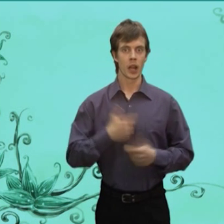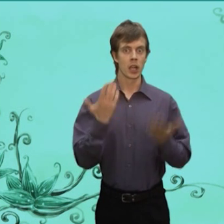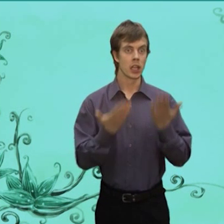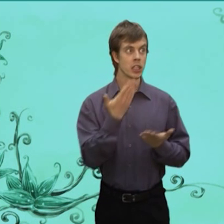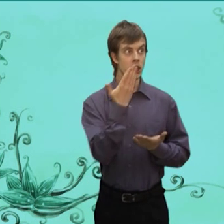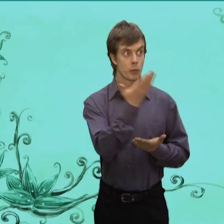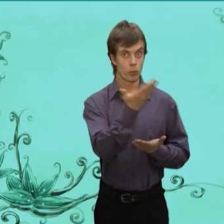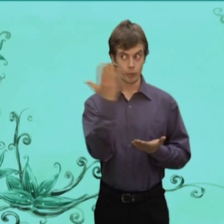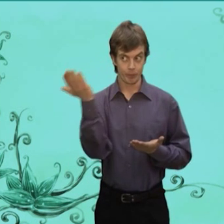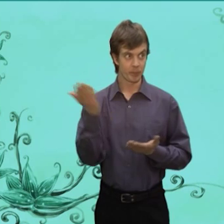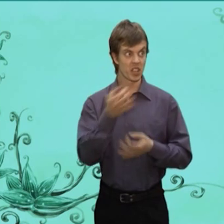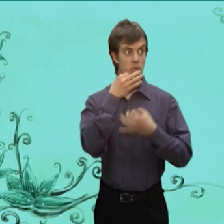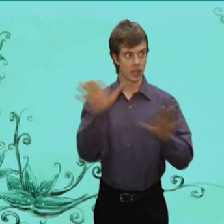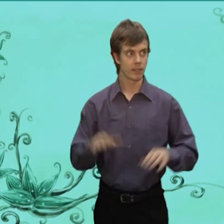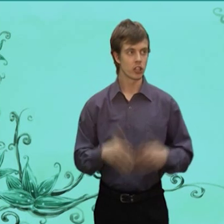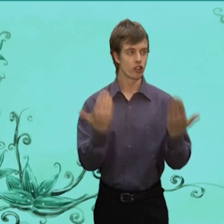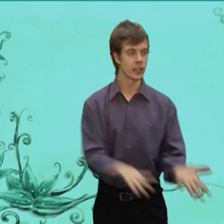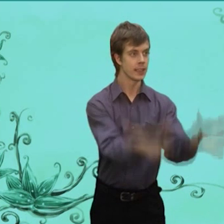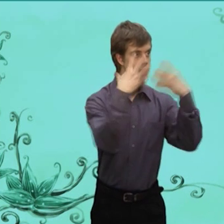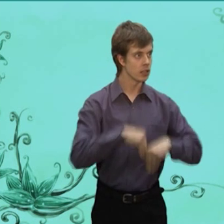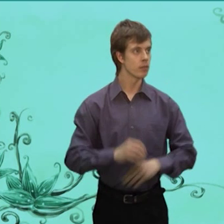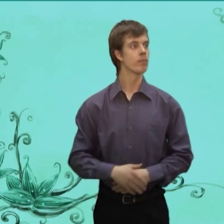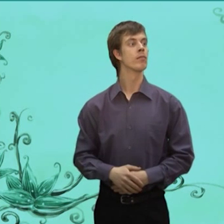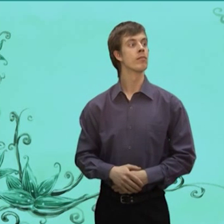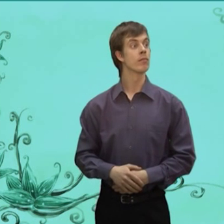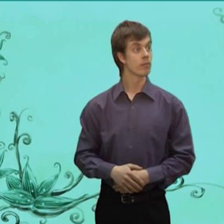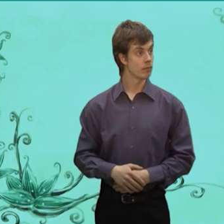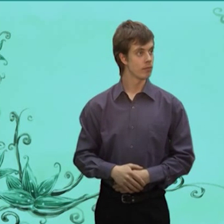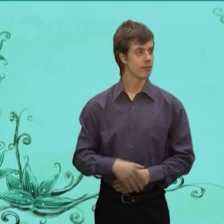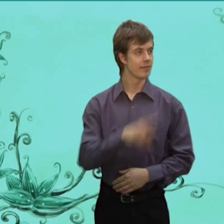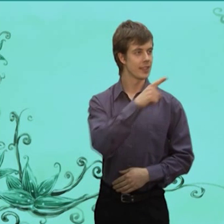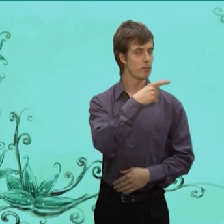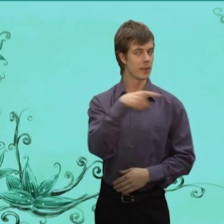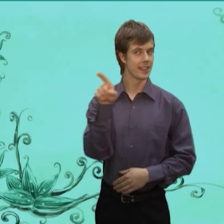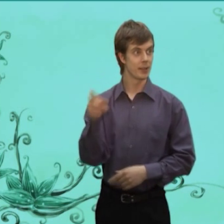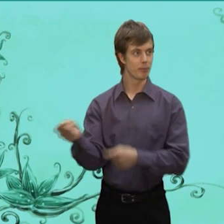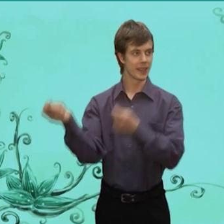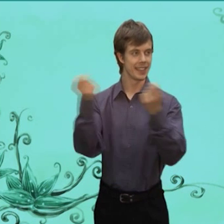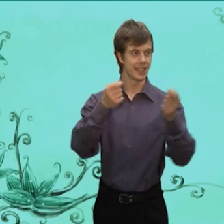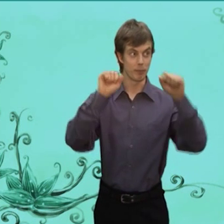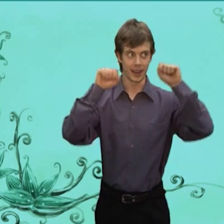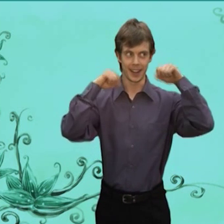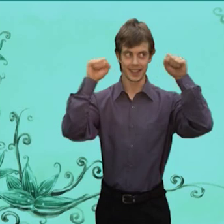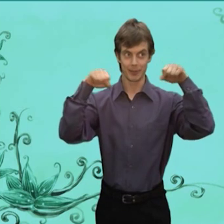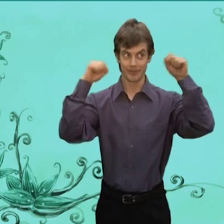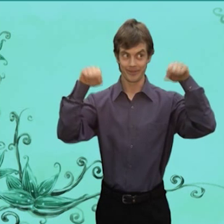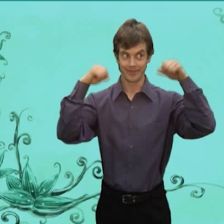Сердитый Кто ему Не по нраву Придется Сейчас же Съест Ты Приготовь Барана